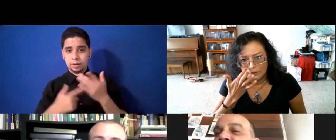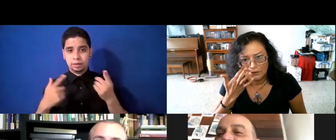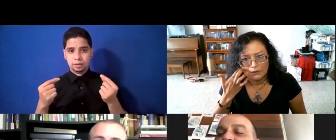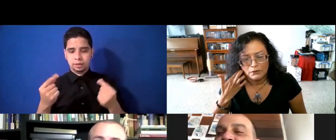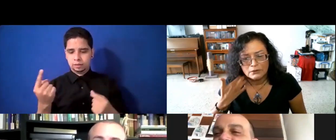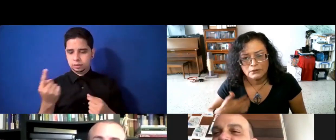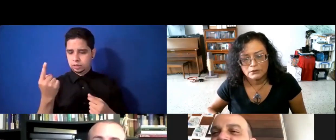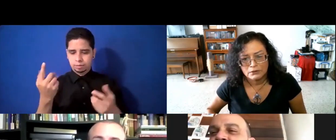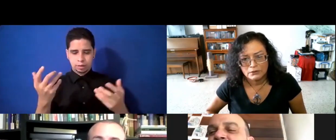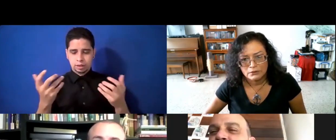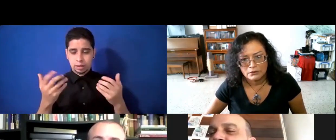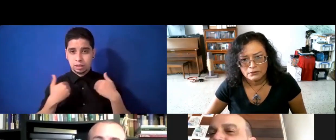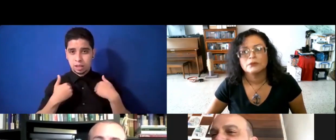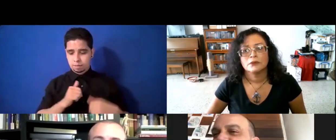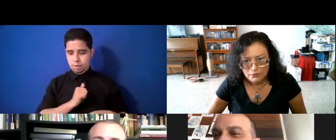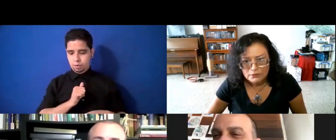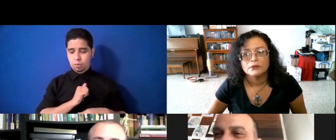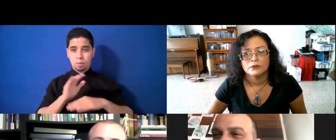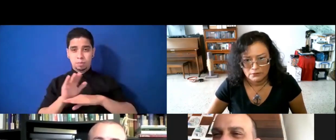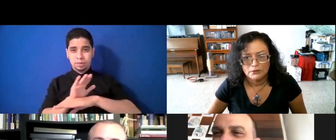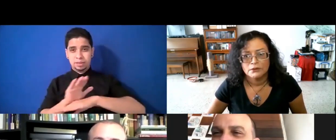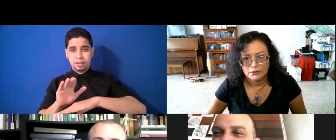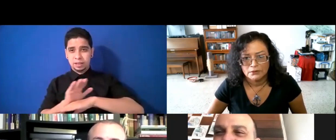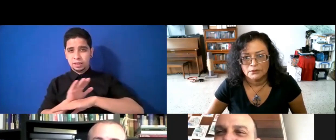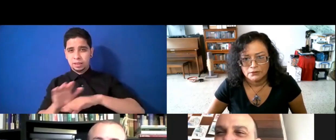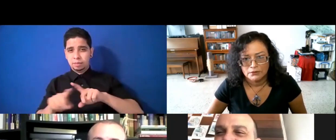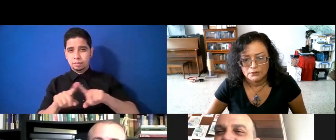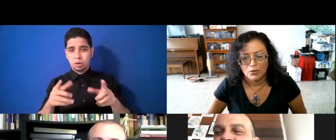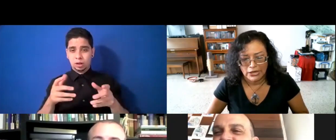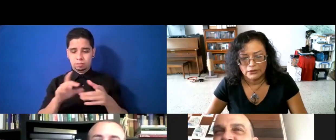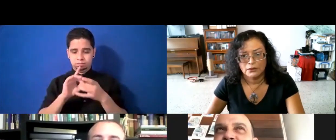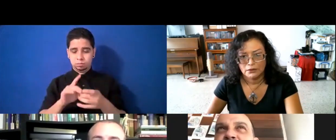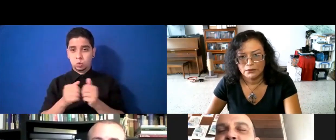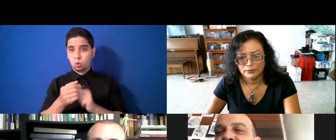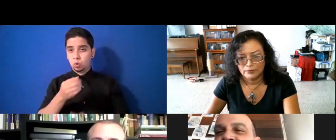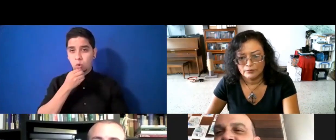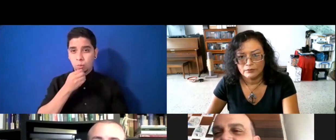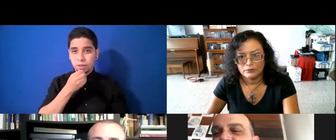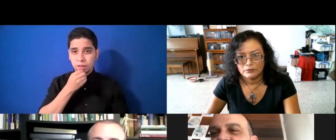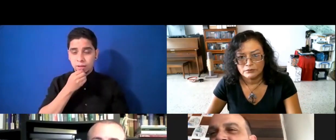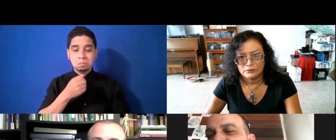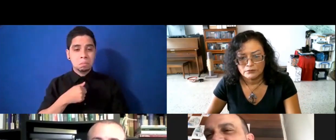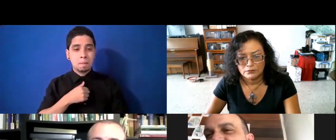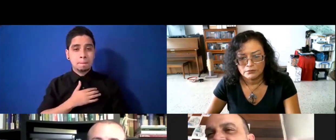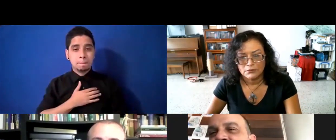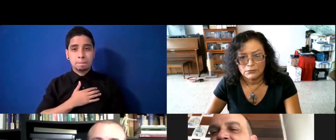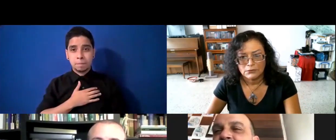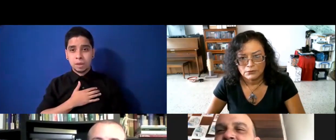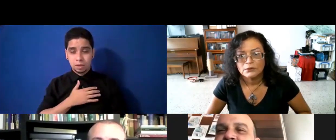quería, pues, tener mi negocio propio, pero que fuera de comida. Sí, mi esposa y yo hemos tenido, pues, negocios